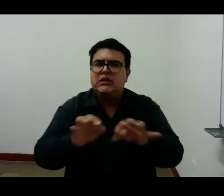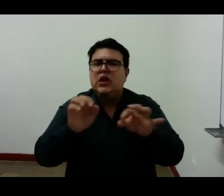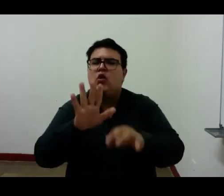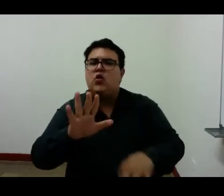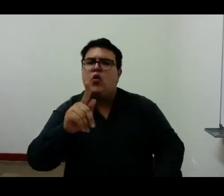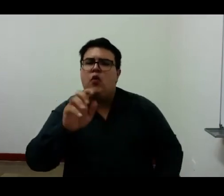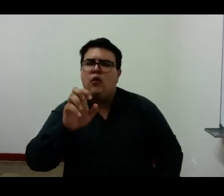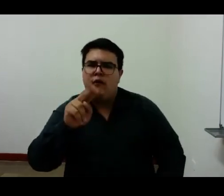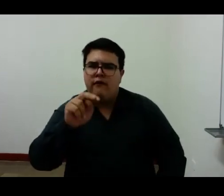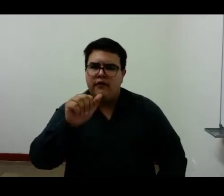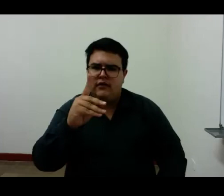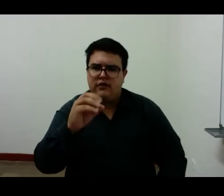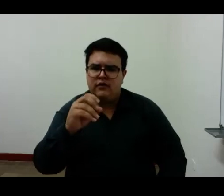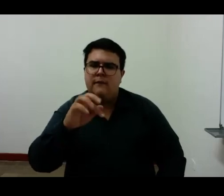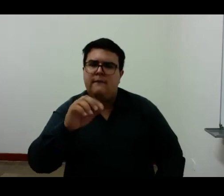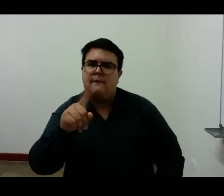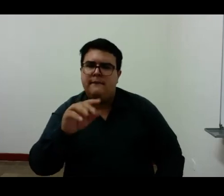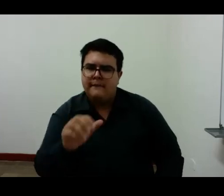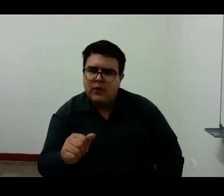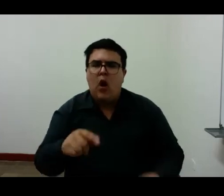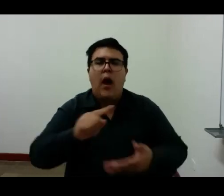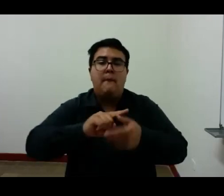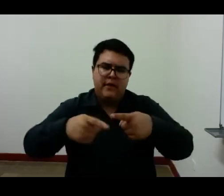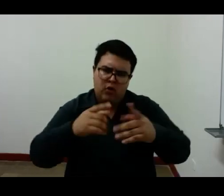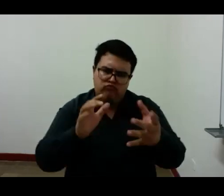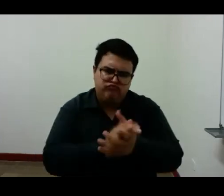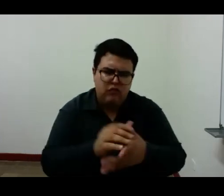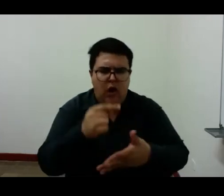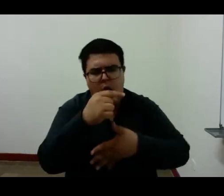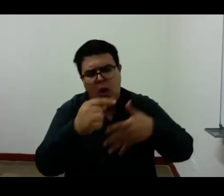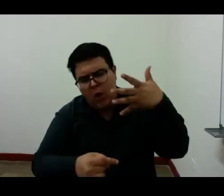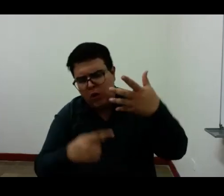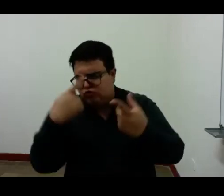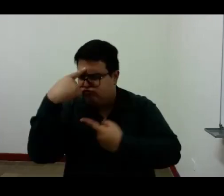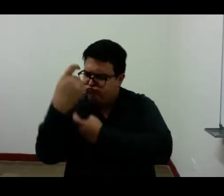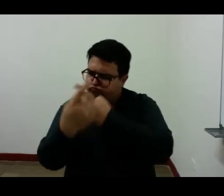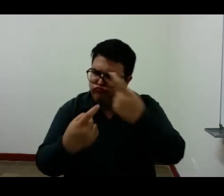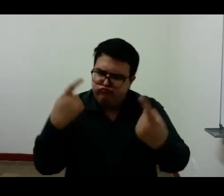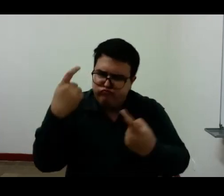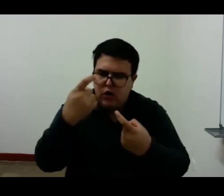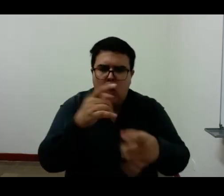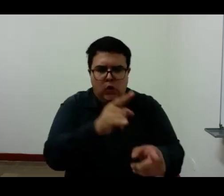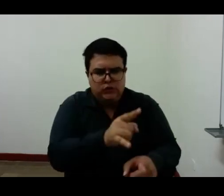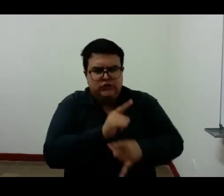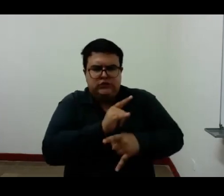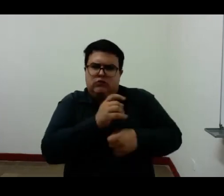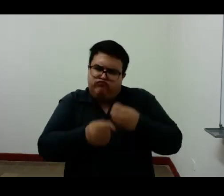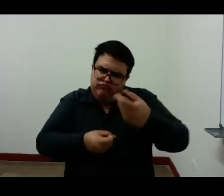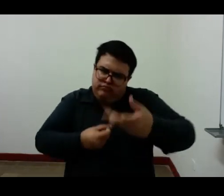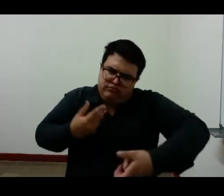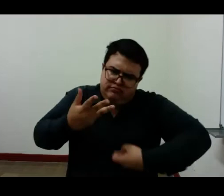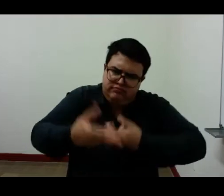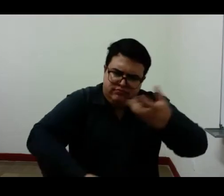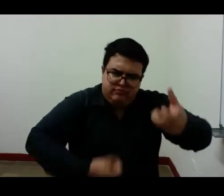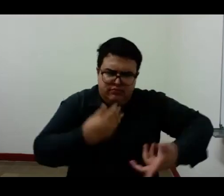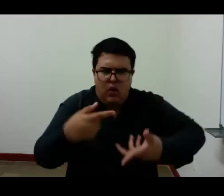inventa un escenario interior para exponer o interguar